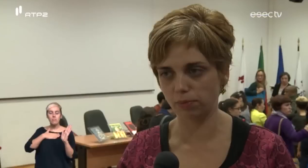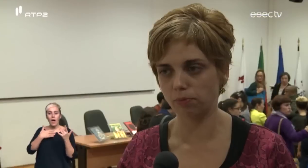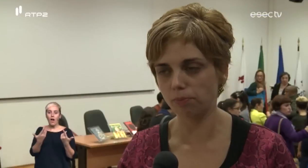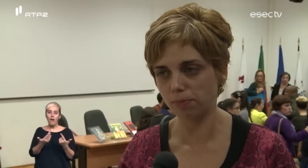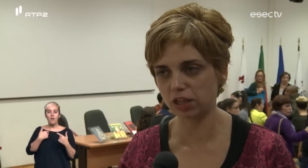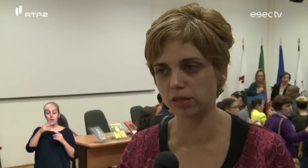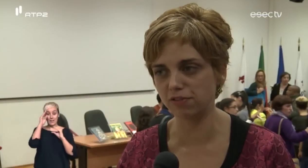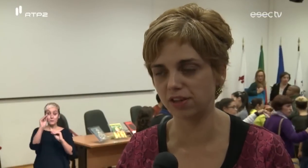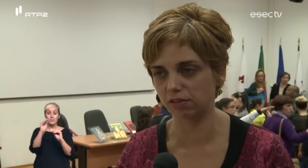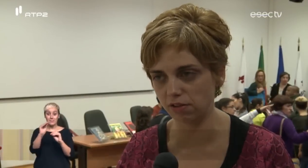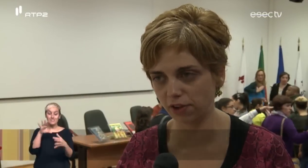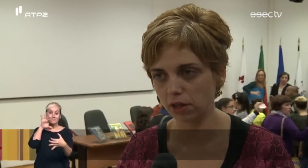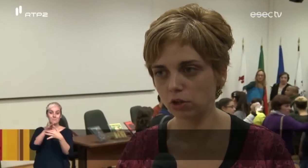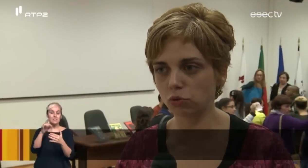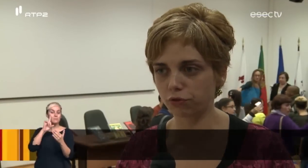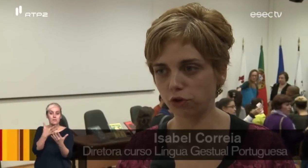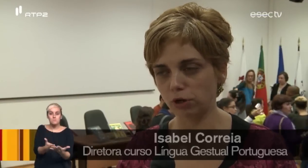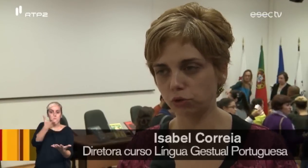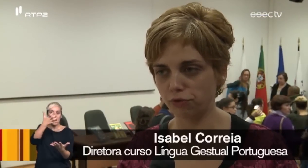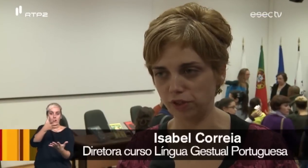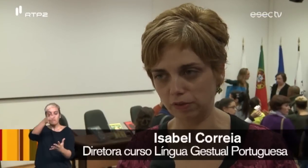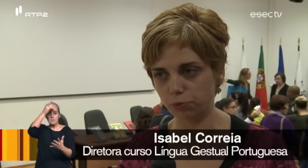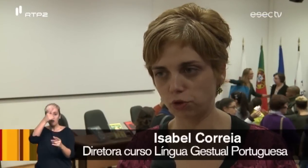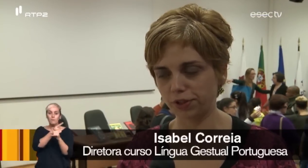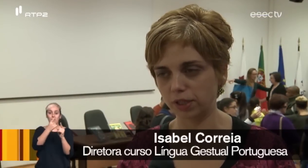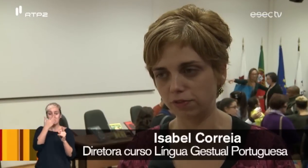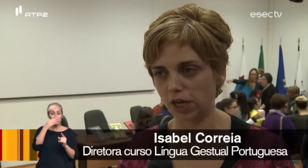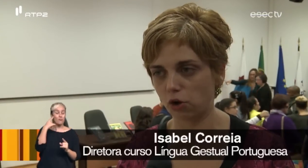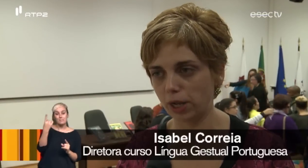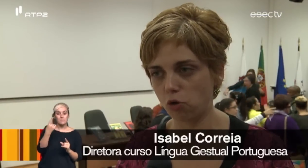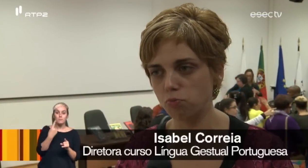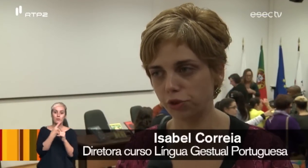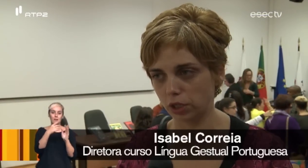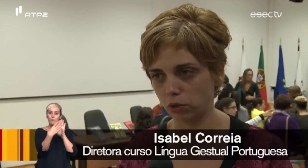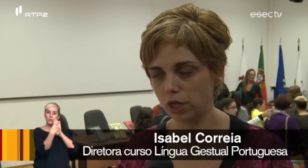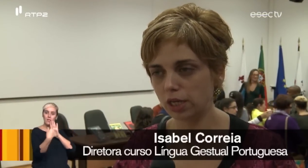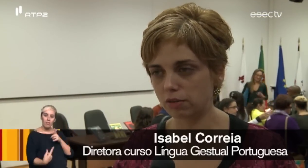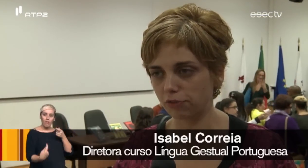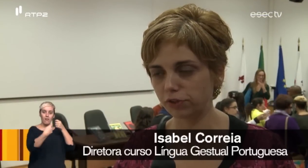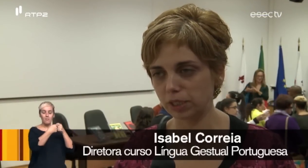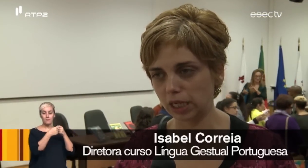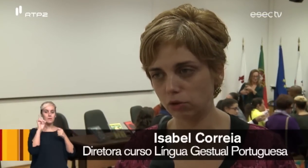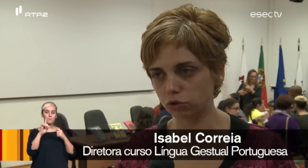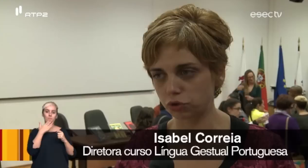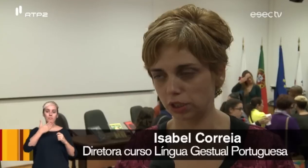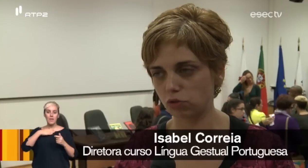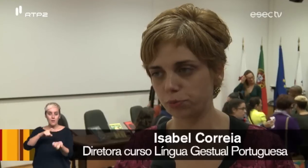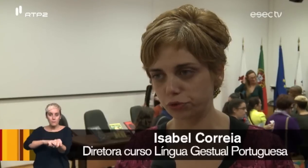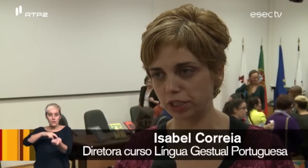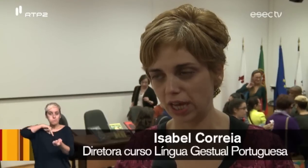mais significativa do que se for uma autora ouvinte, porque se pode identificar com ela como modelo. Isso é fundamental na construção da sua personalidade